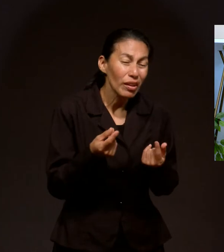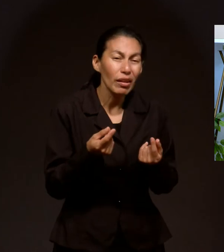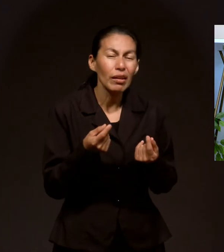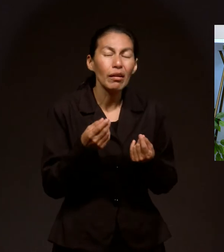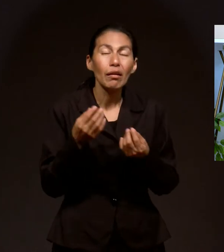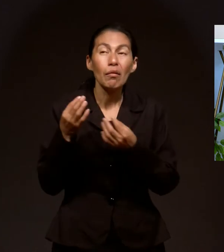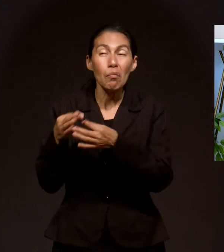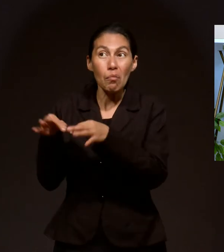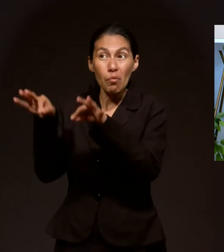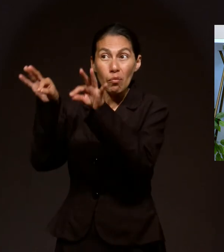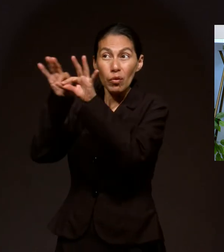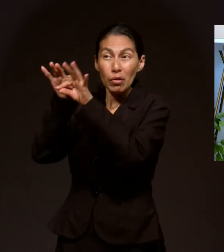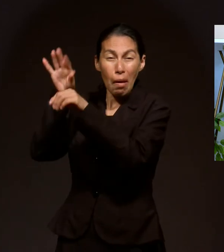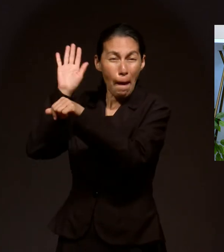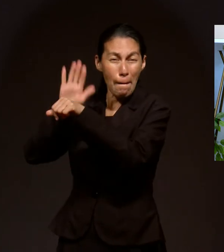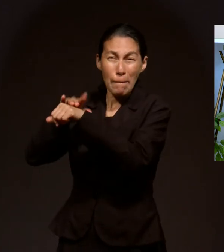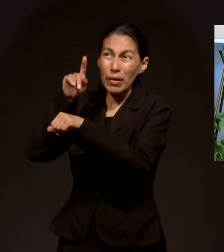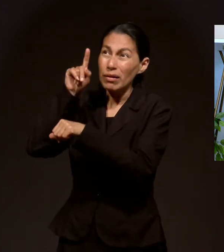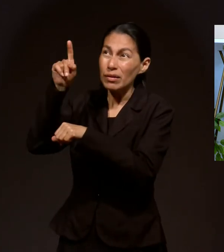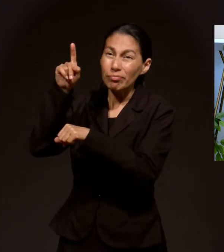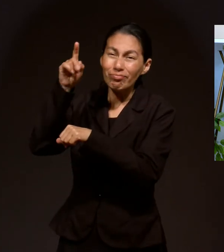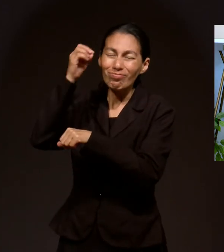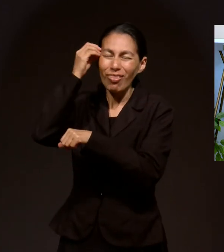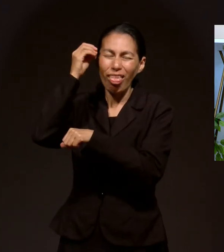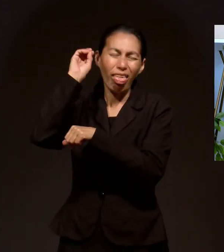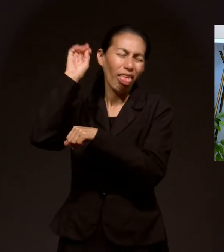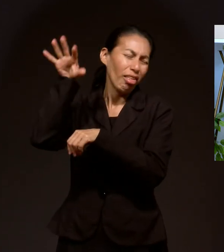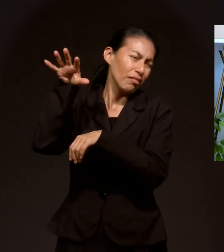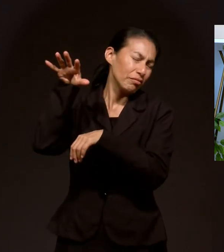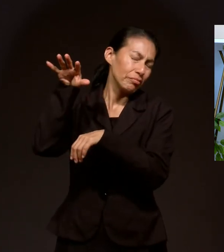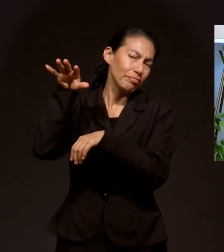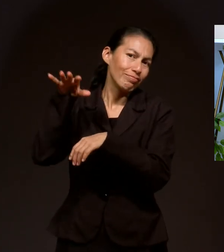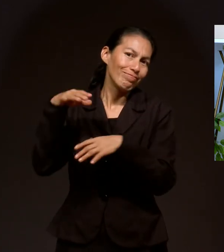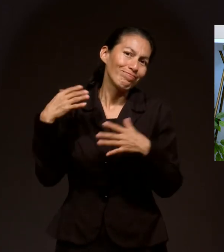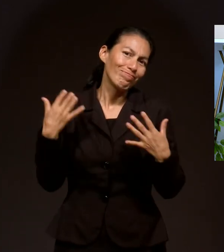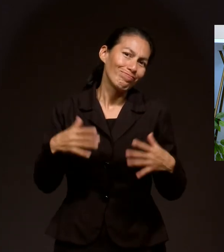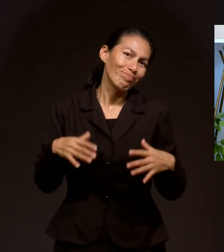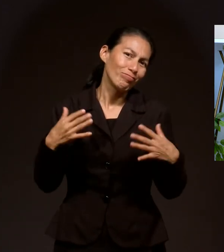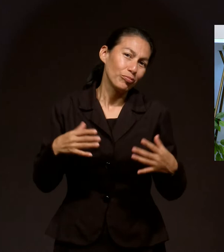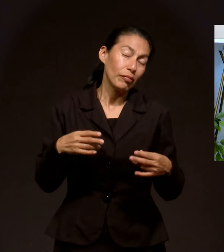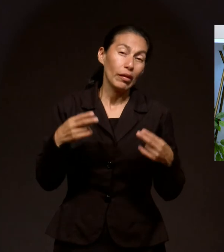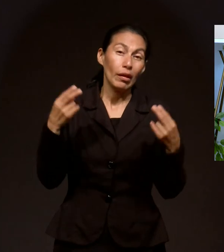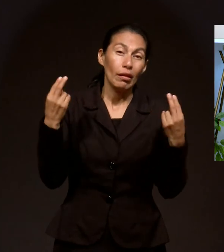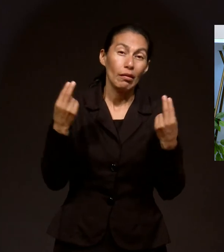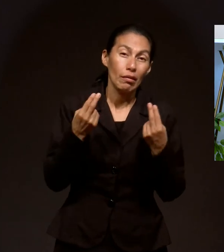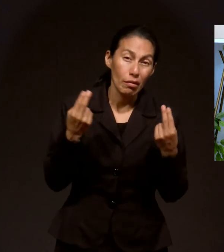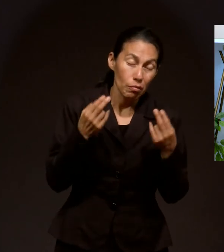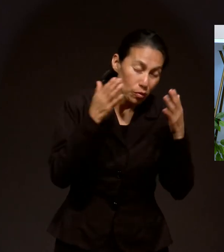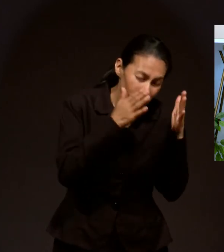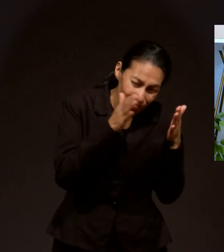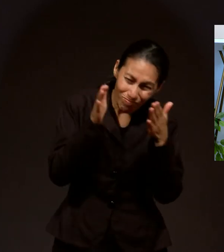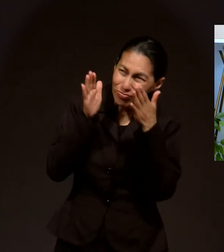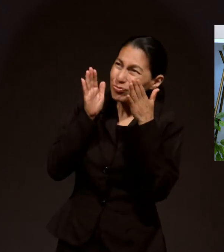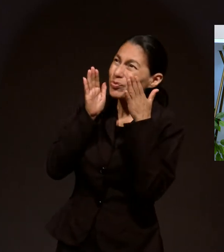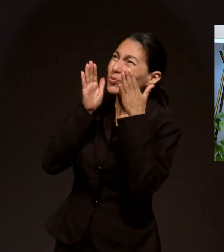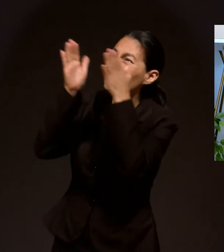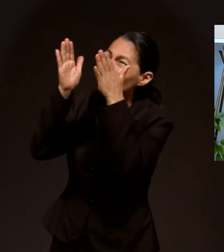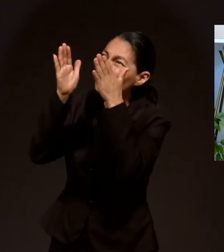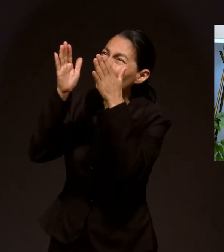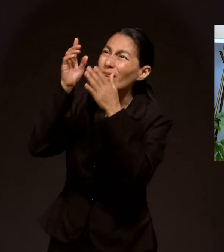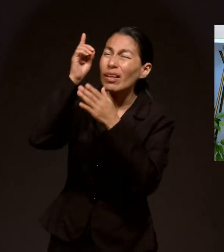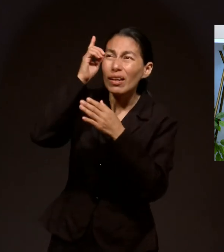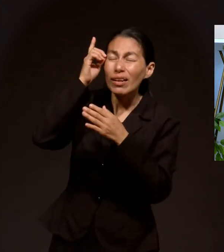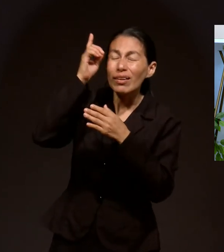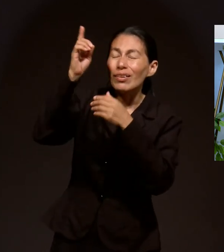olvidamos de lo más importante, centralizarnos en escuchar la voz de Dios